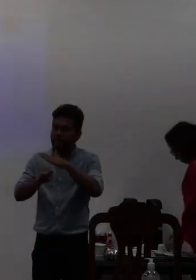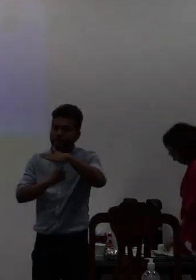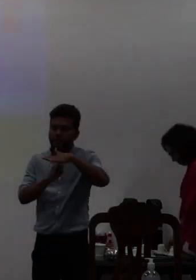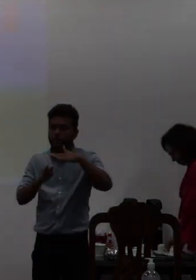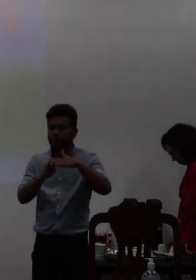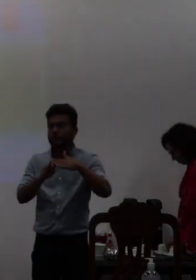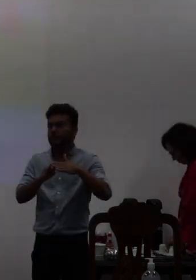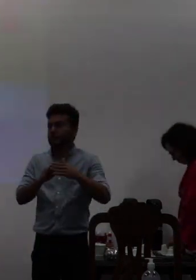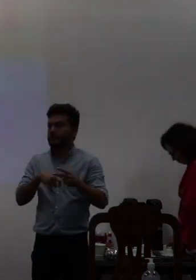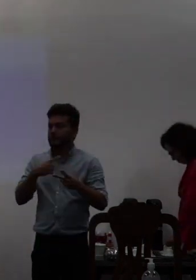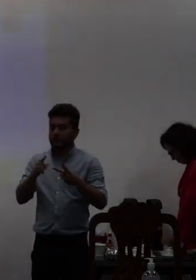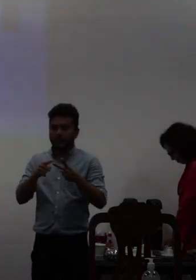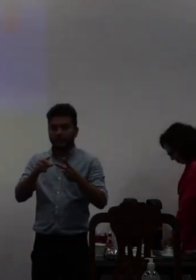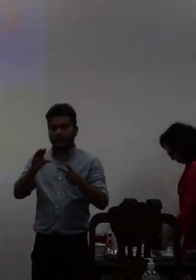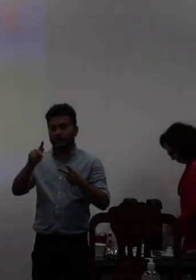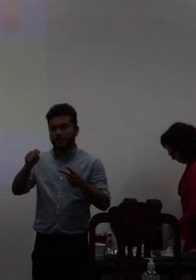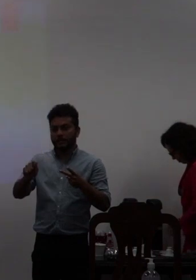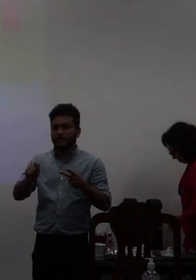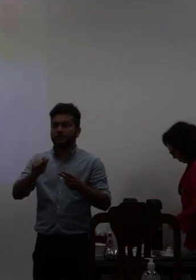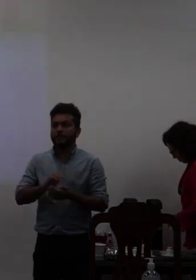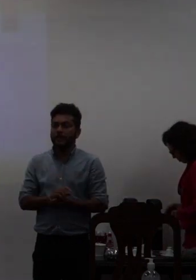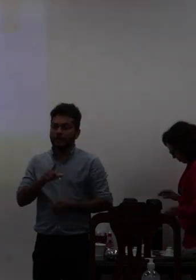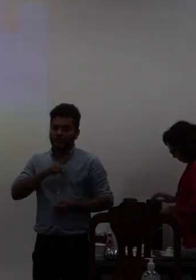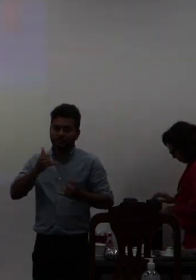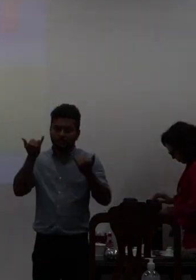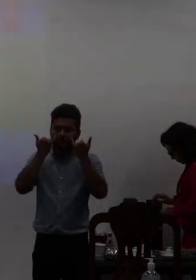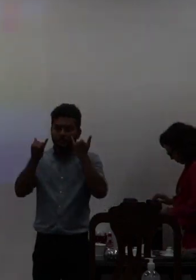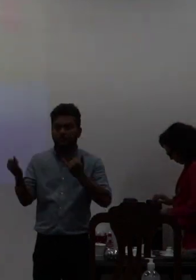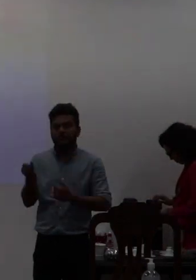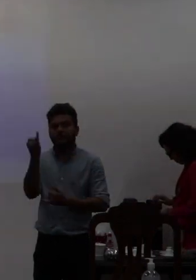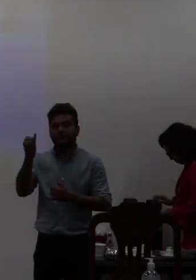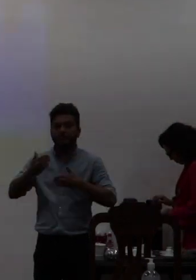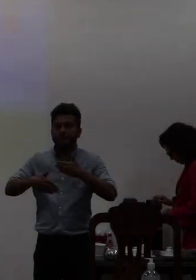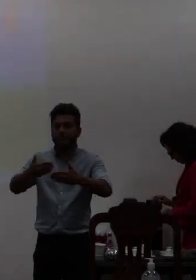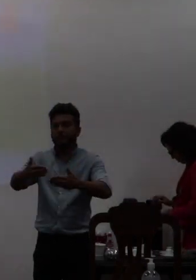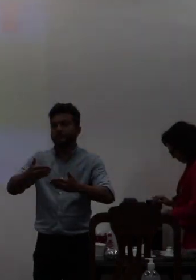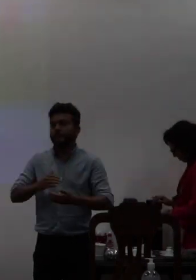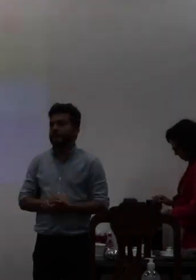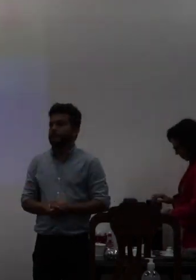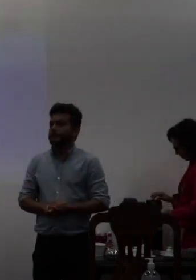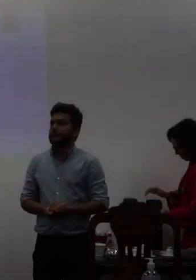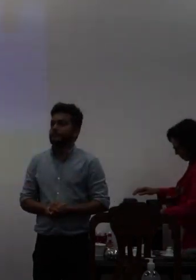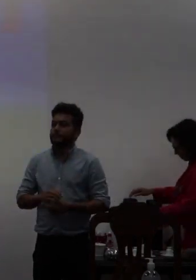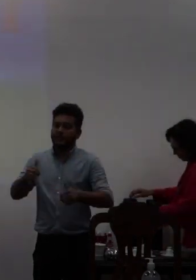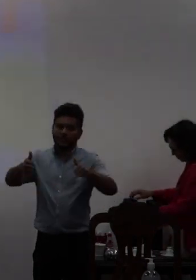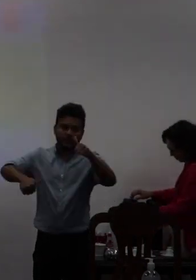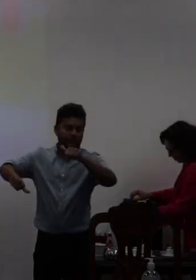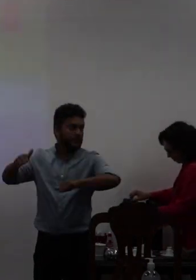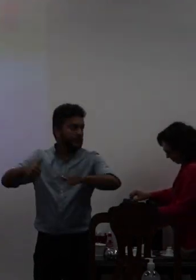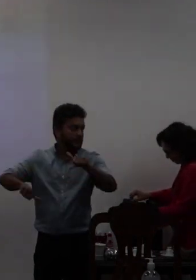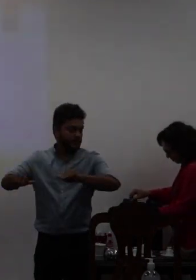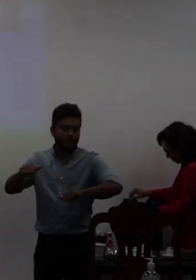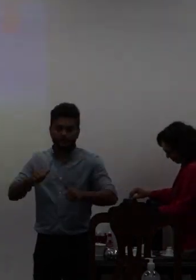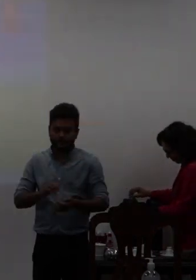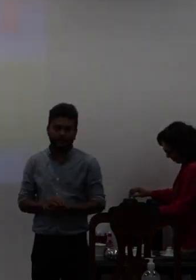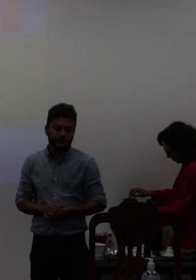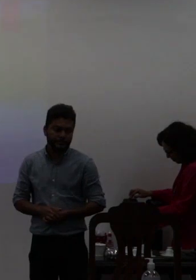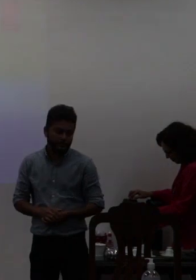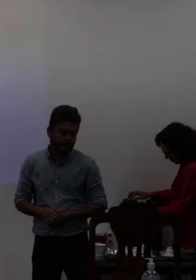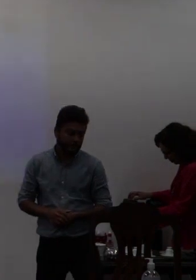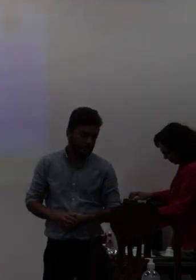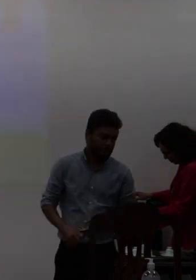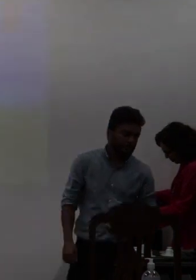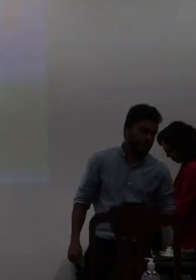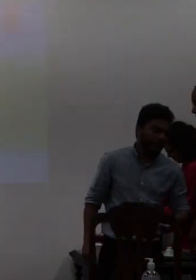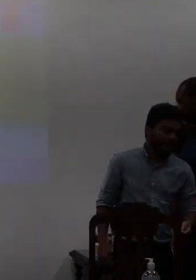certo e a CPA informações importantes para esse processo de avaliação então nós